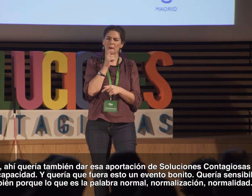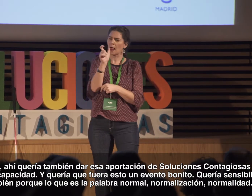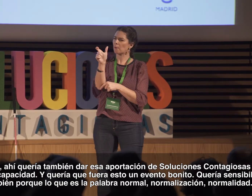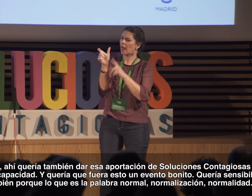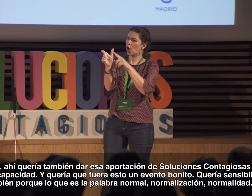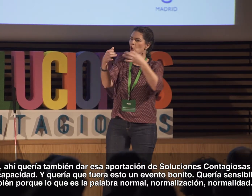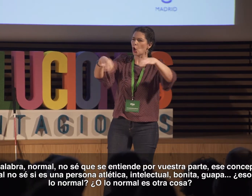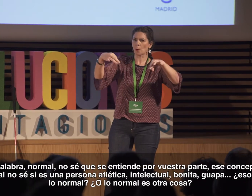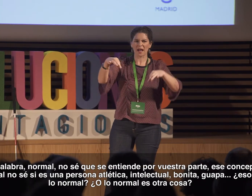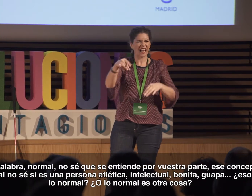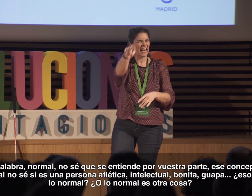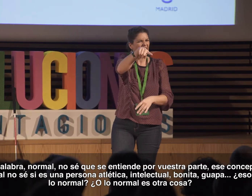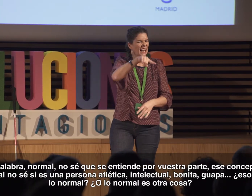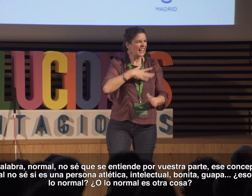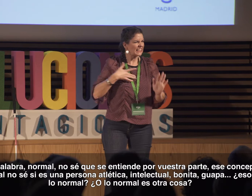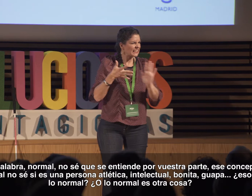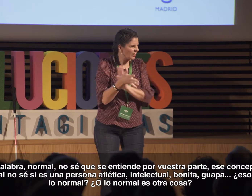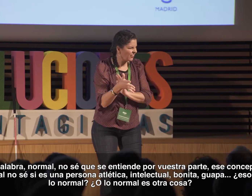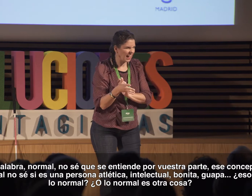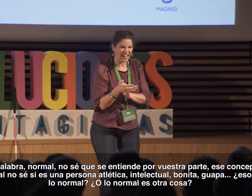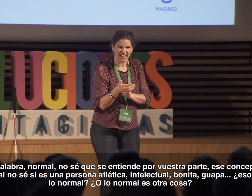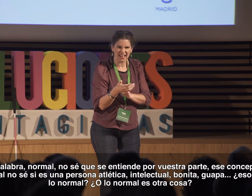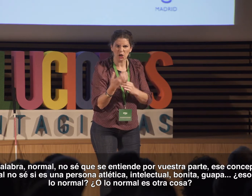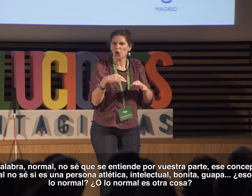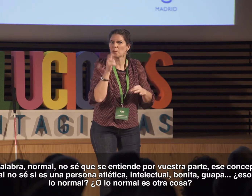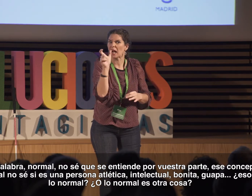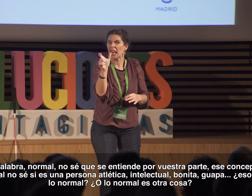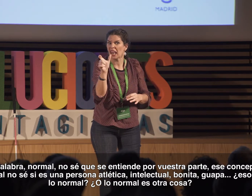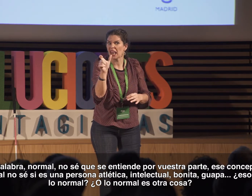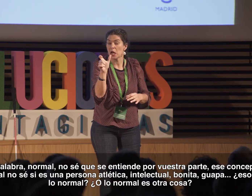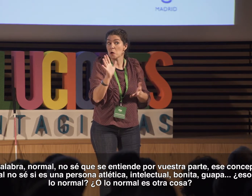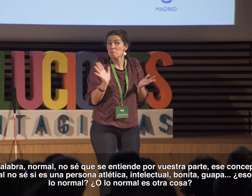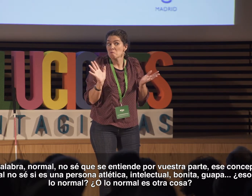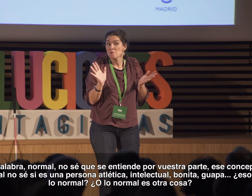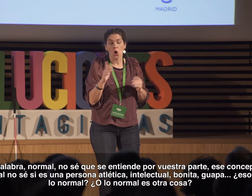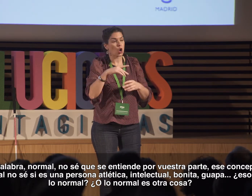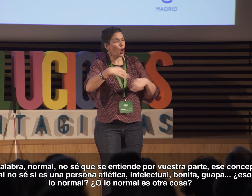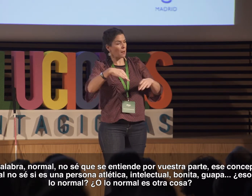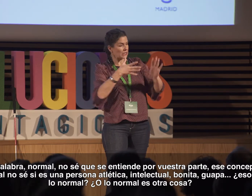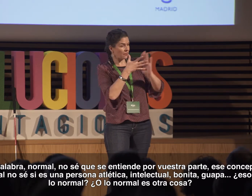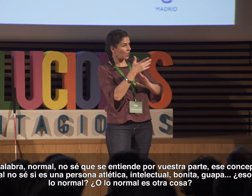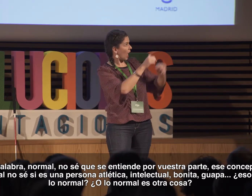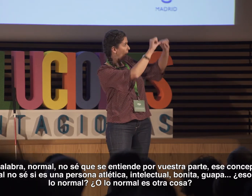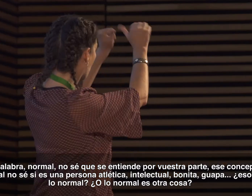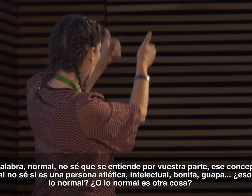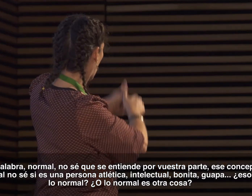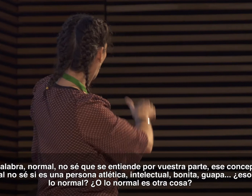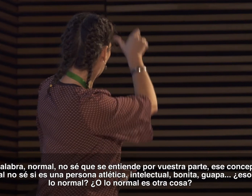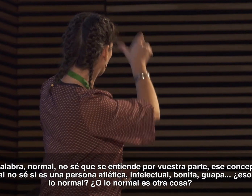normalidad, esta palabra normal, no sé qué se entiende por vuestra parte, ese concepto. Normal